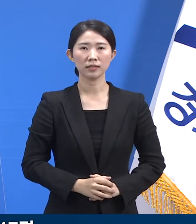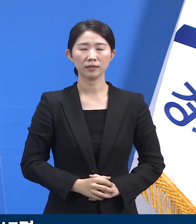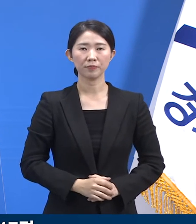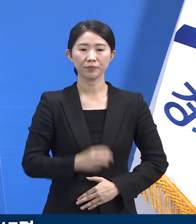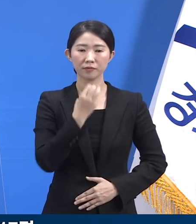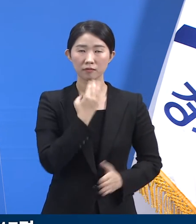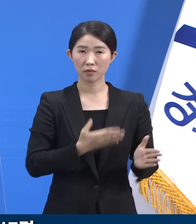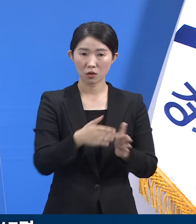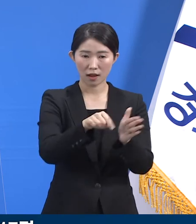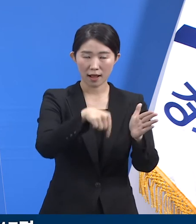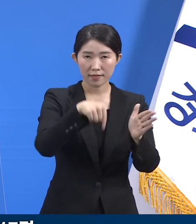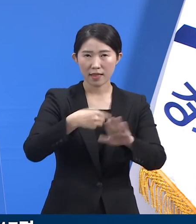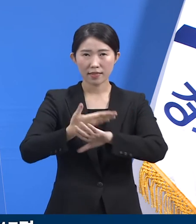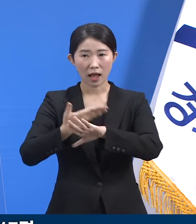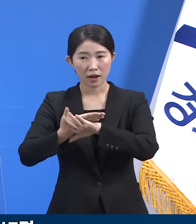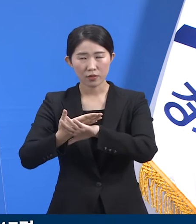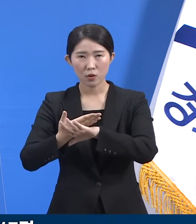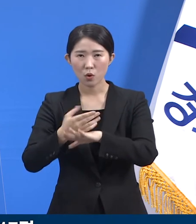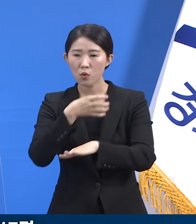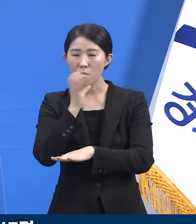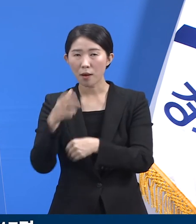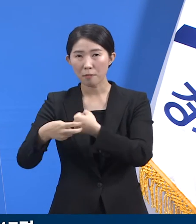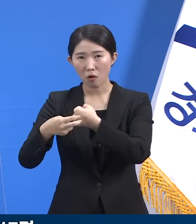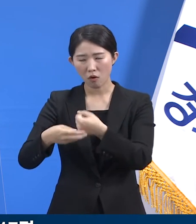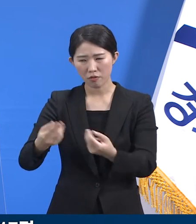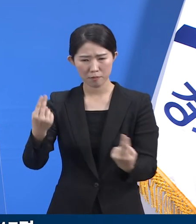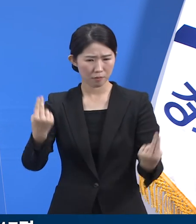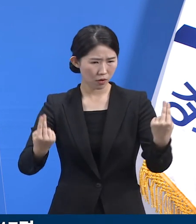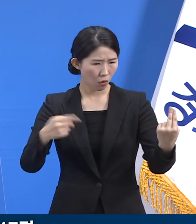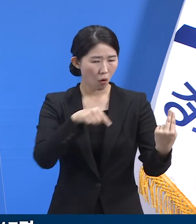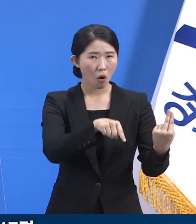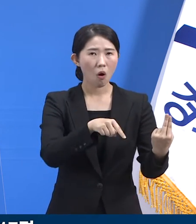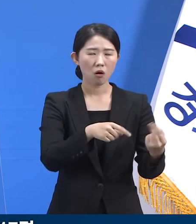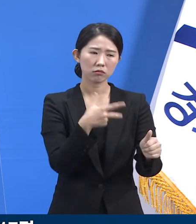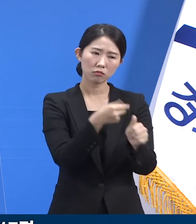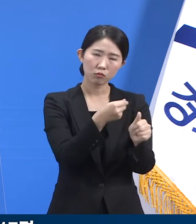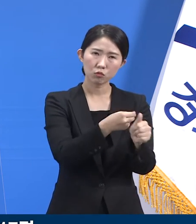돈의 달은 요양병원들 대비 상대적으로 낮은 수치였습니다.